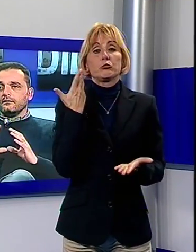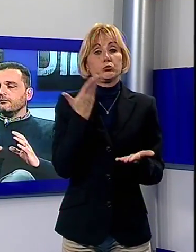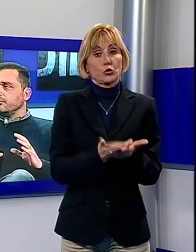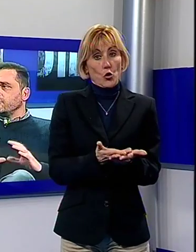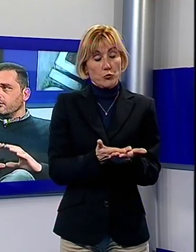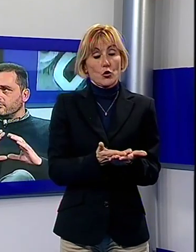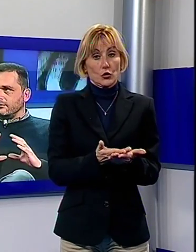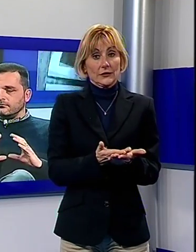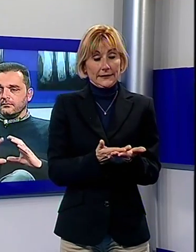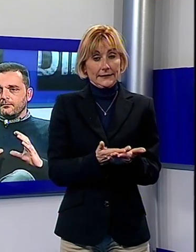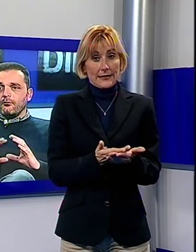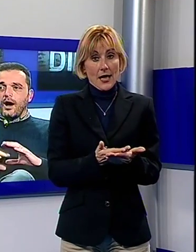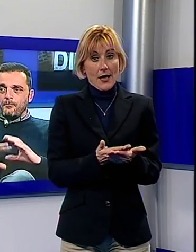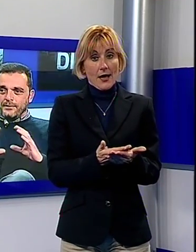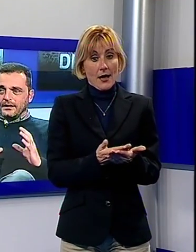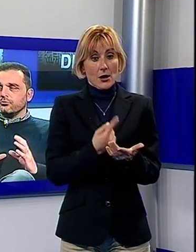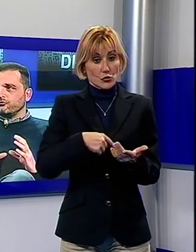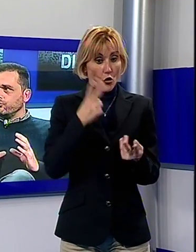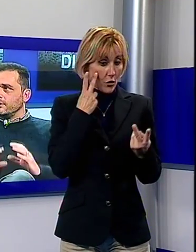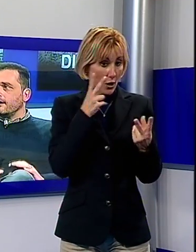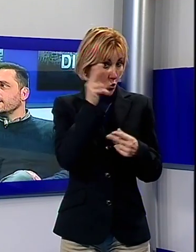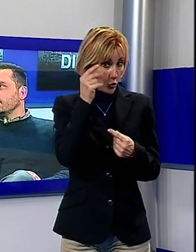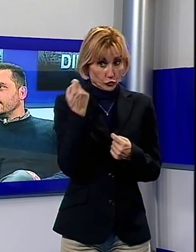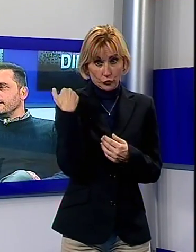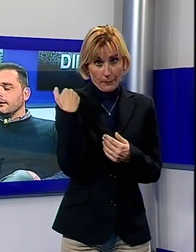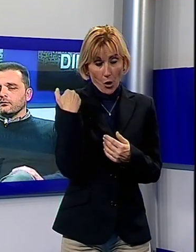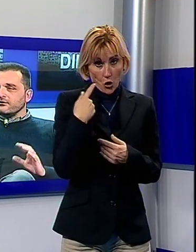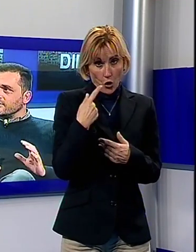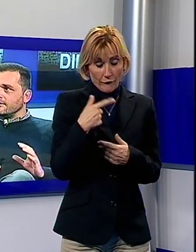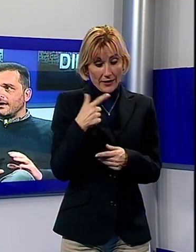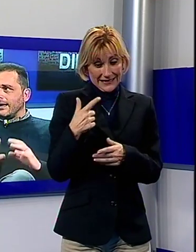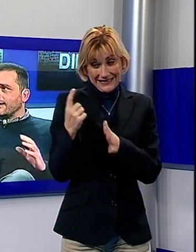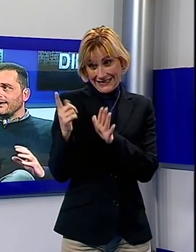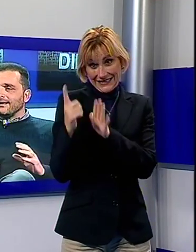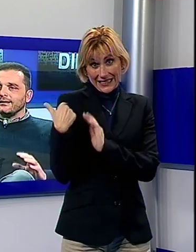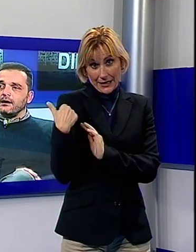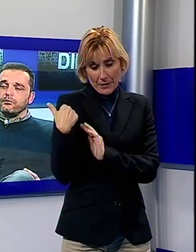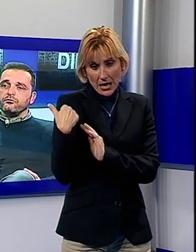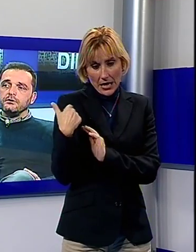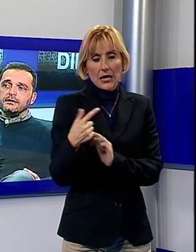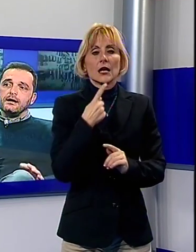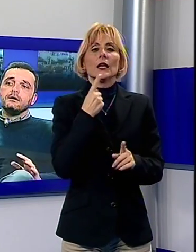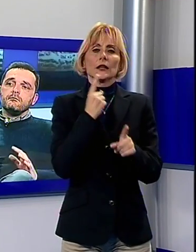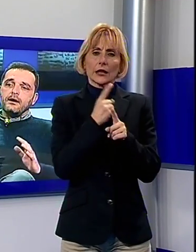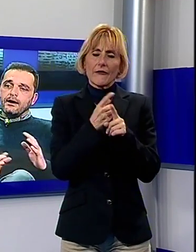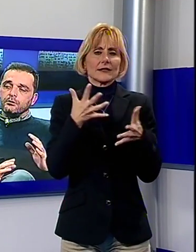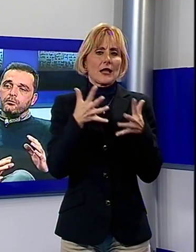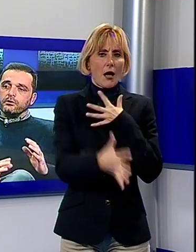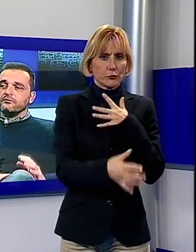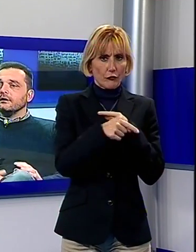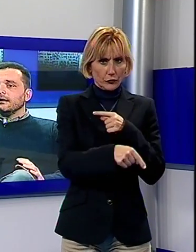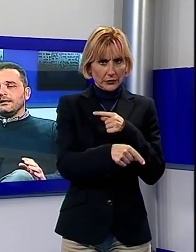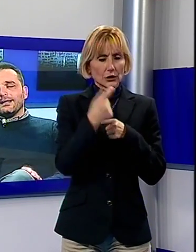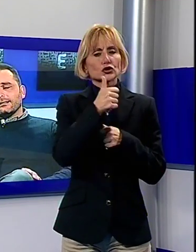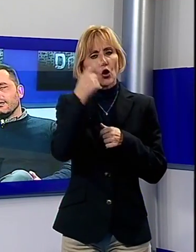come dicevo, l'abbiamo appena conosciuta questa settimana e che andrà approfondita, ma è un